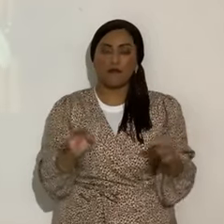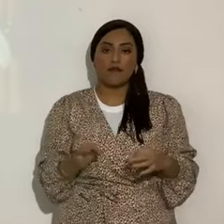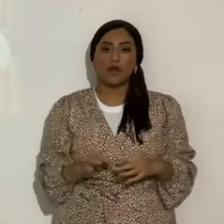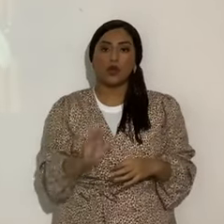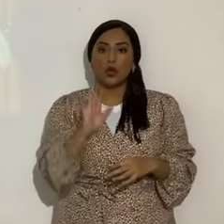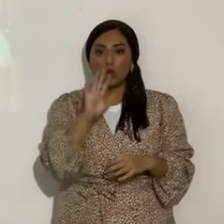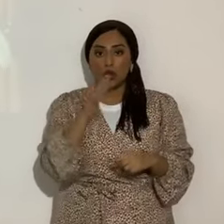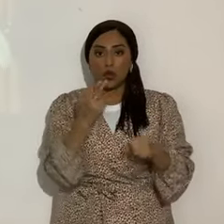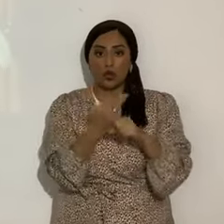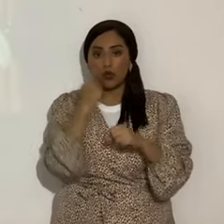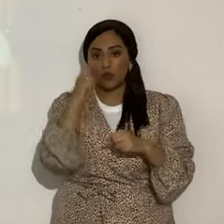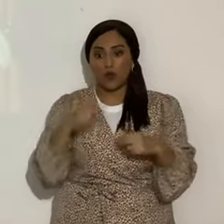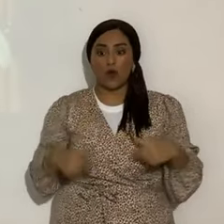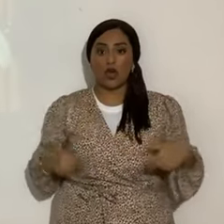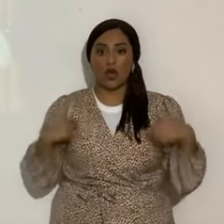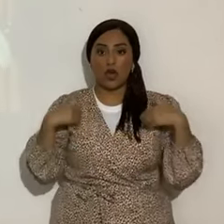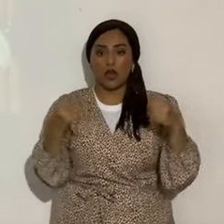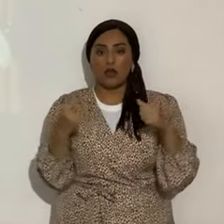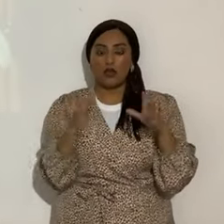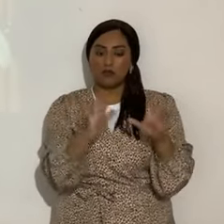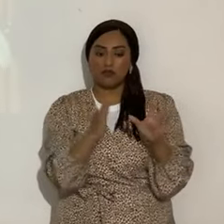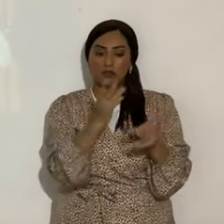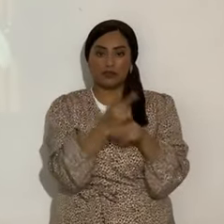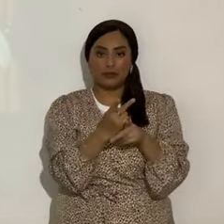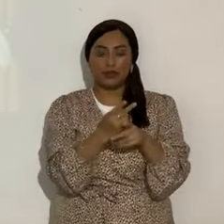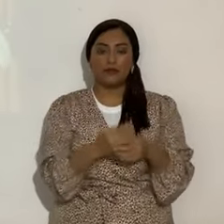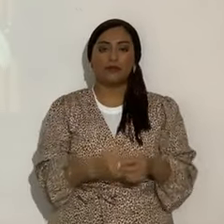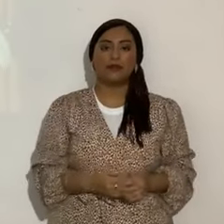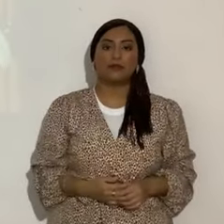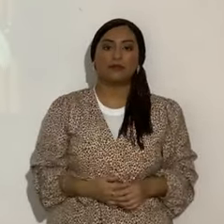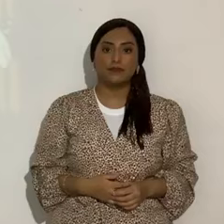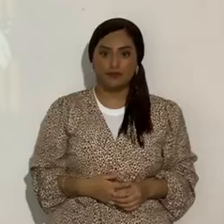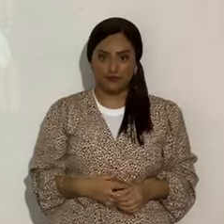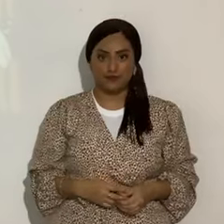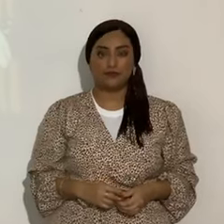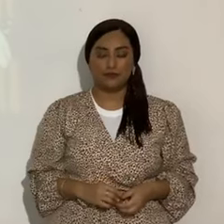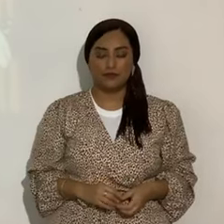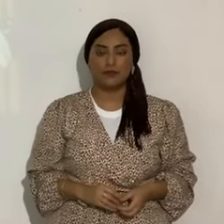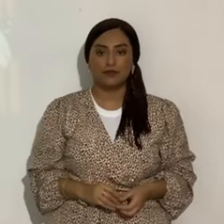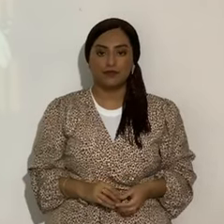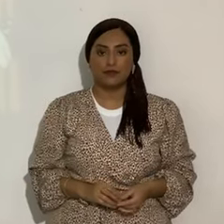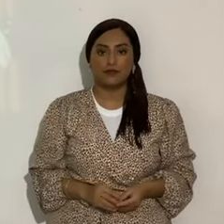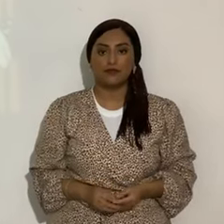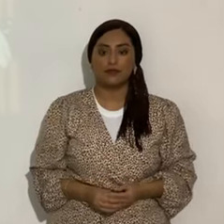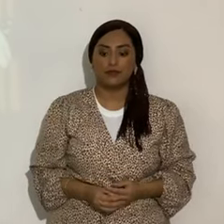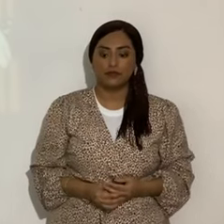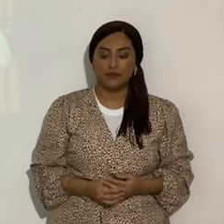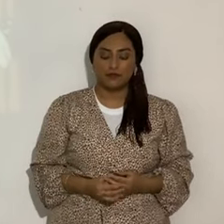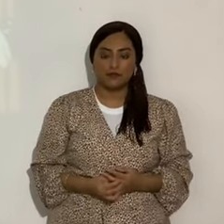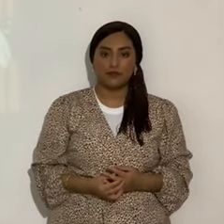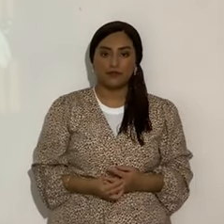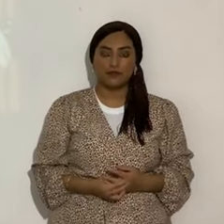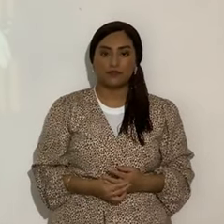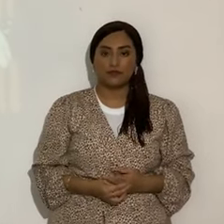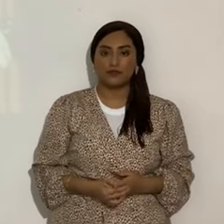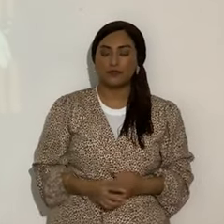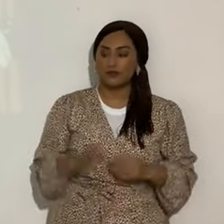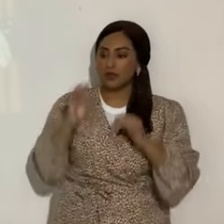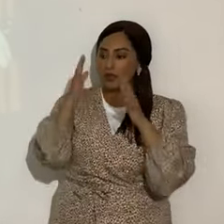utilices tú para salud, eso déjatelo, eso no hay problema, ¿de acuerdo? El que le entienda. Le voy a poder ir a nuestro amado Roy Luis que